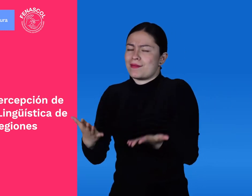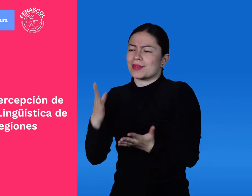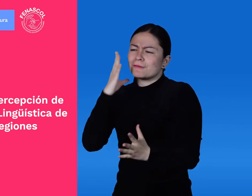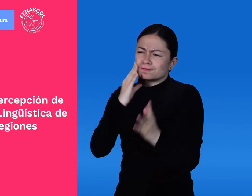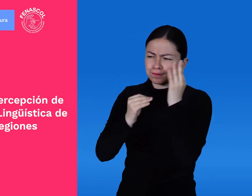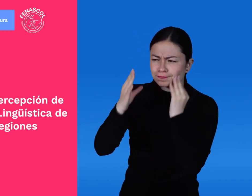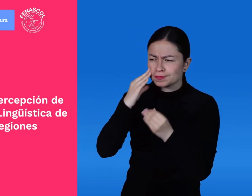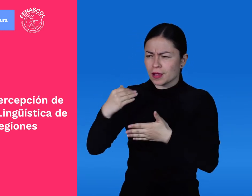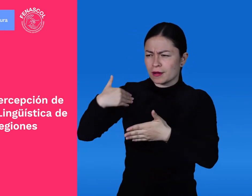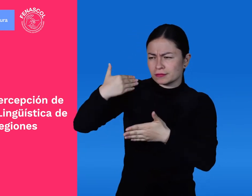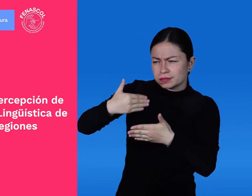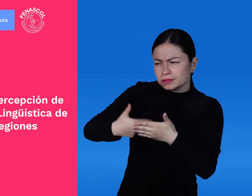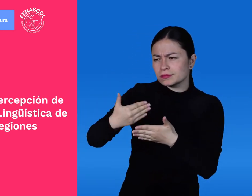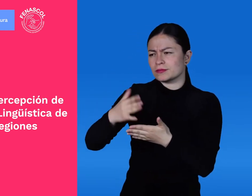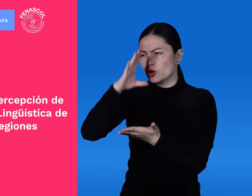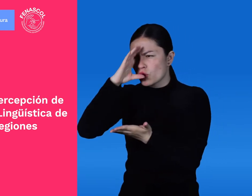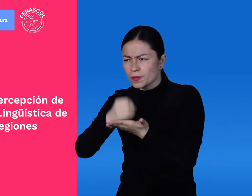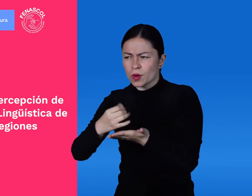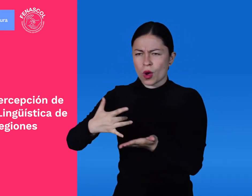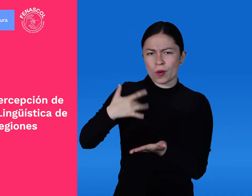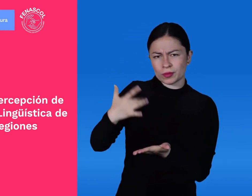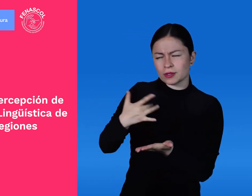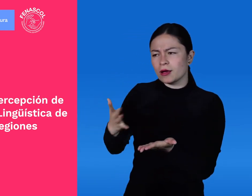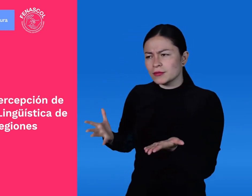planeación lingüística de la lengua de señas colombiana.